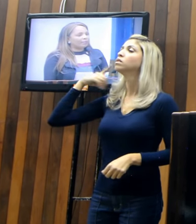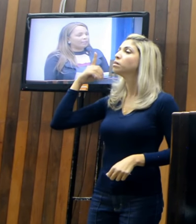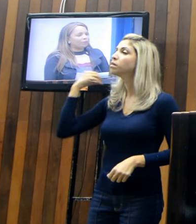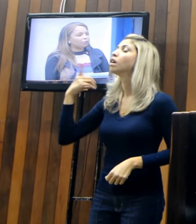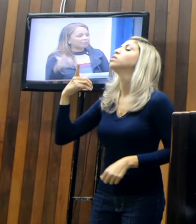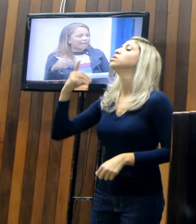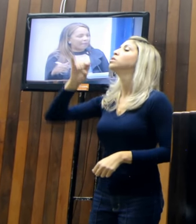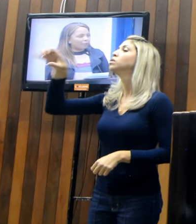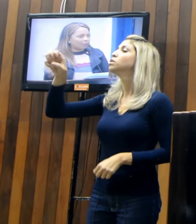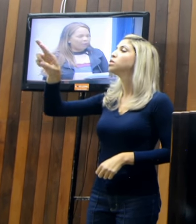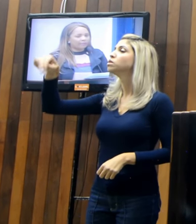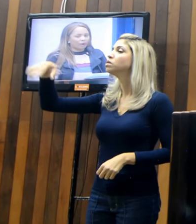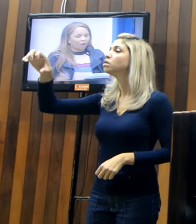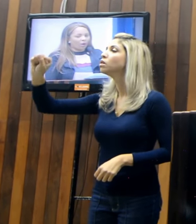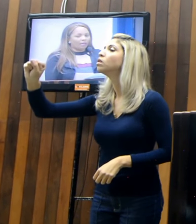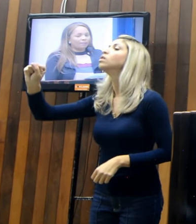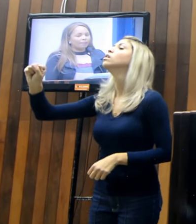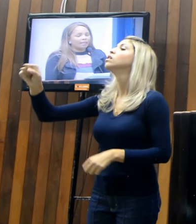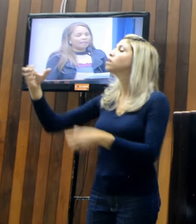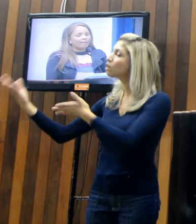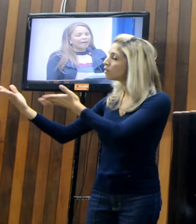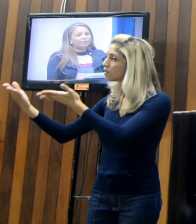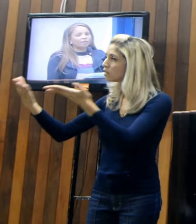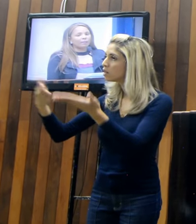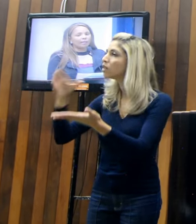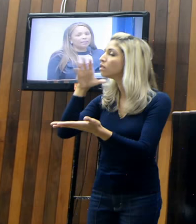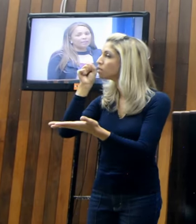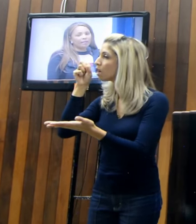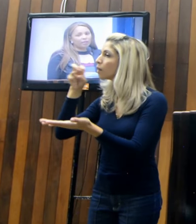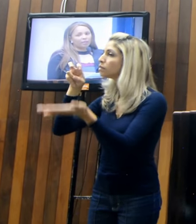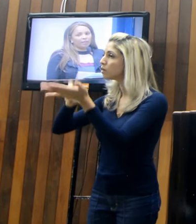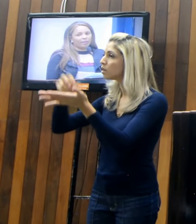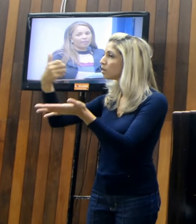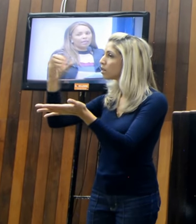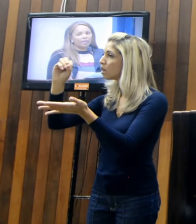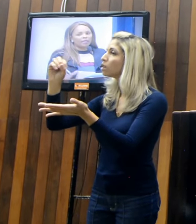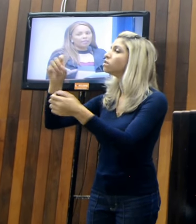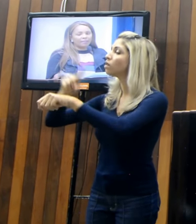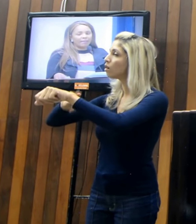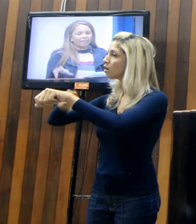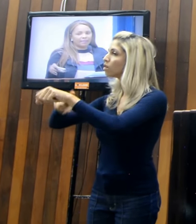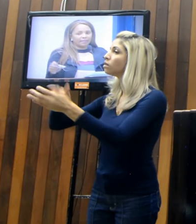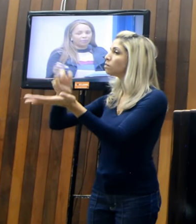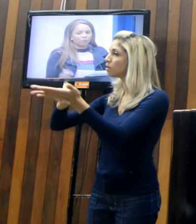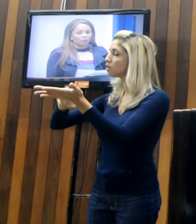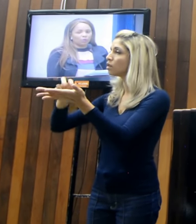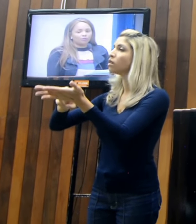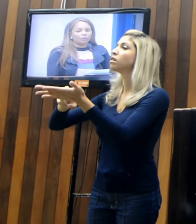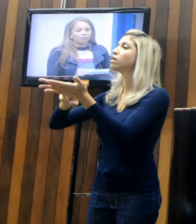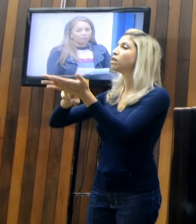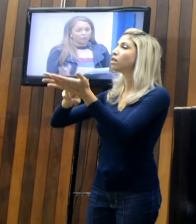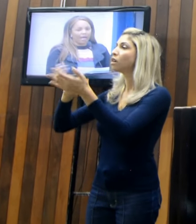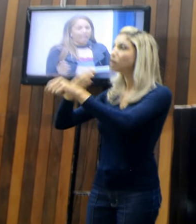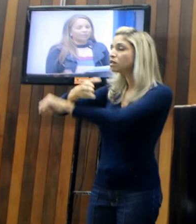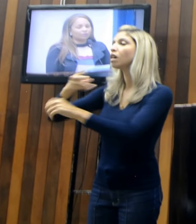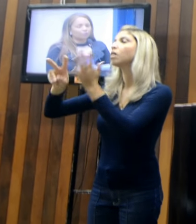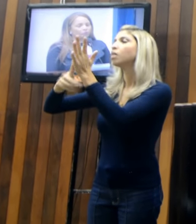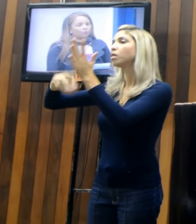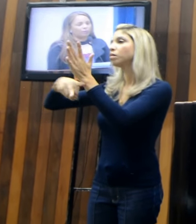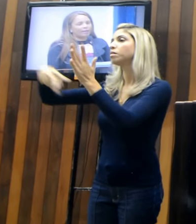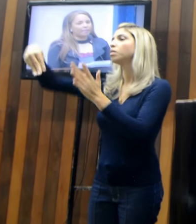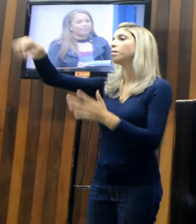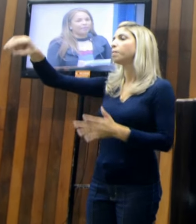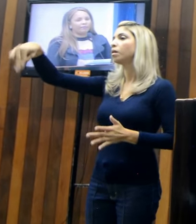comprometeu de, no sábado próximo agora, na parte da manhã, às 10 horas da manhã, estar presente no condomínio Monte Carlos,